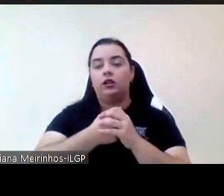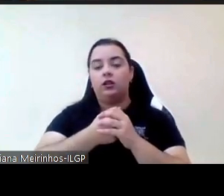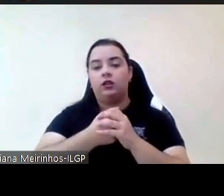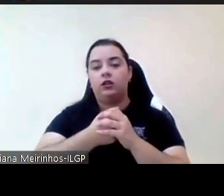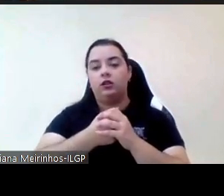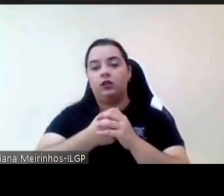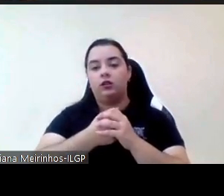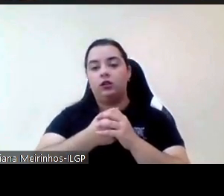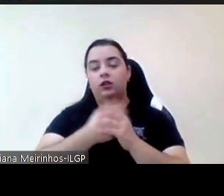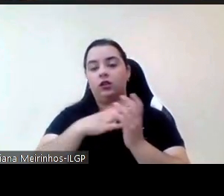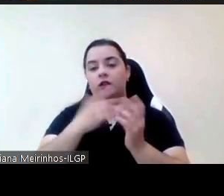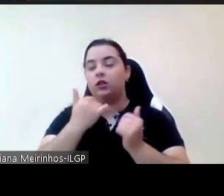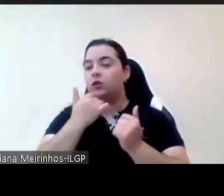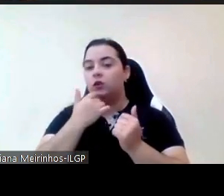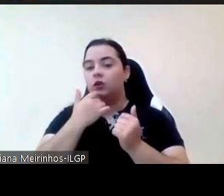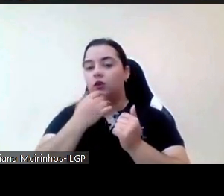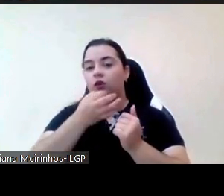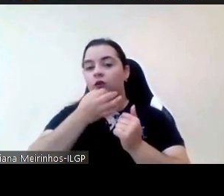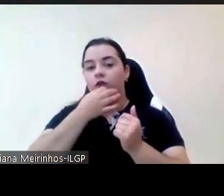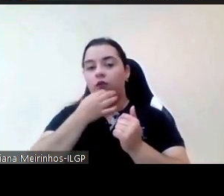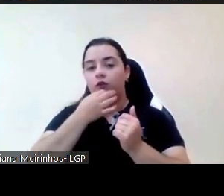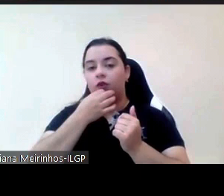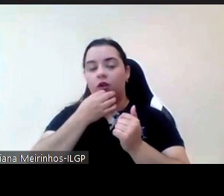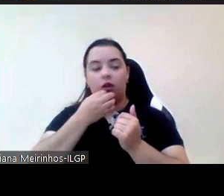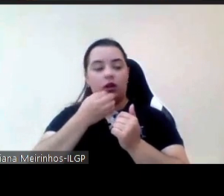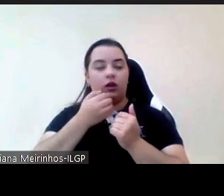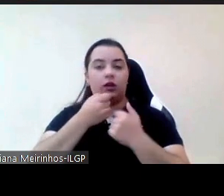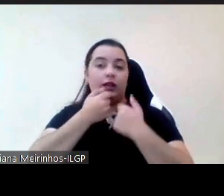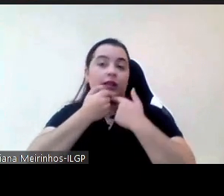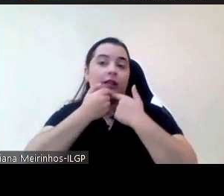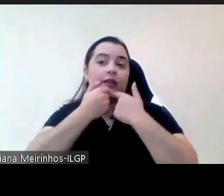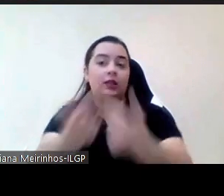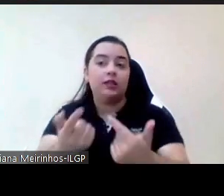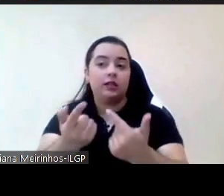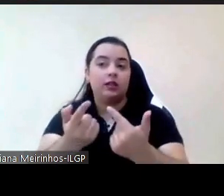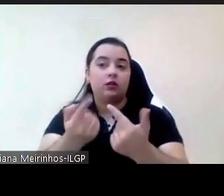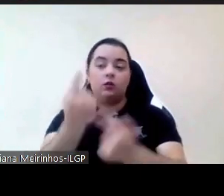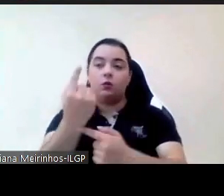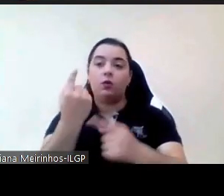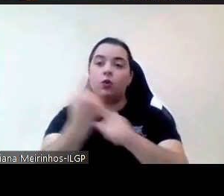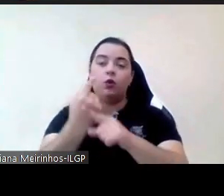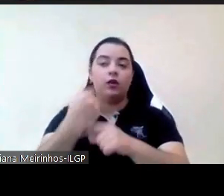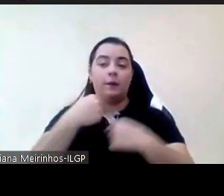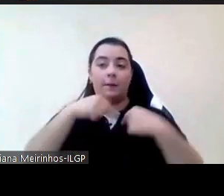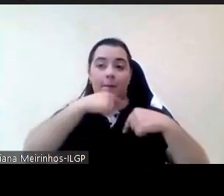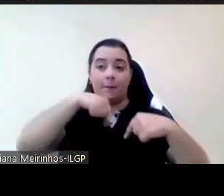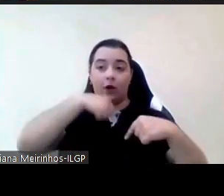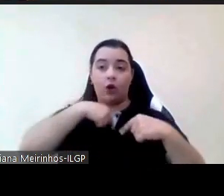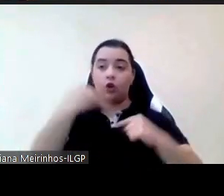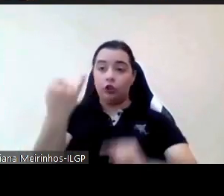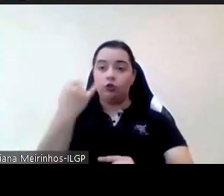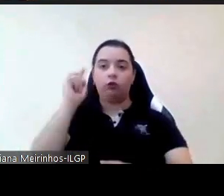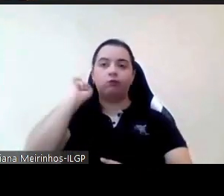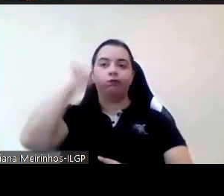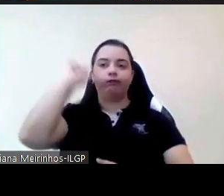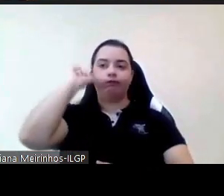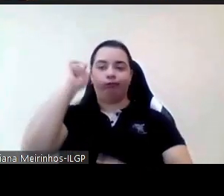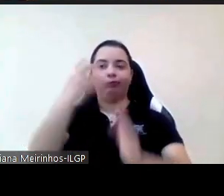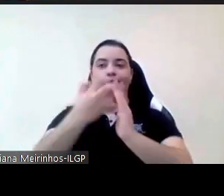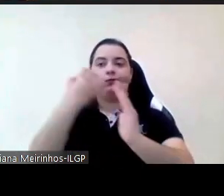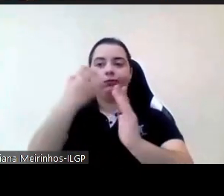falar partilhar com vós com um ponto que para nós tem sido importante enquanto instituição e que